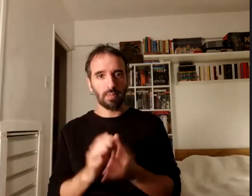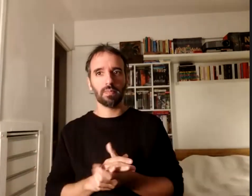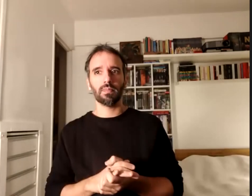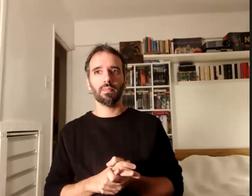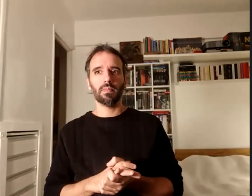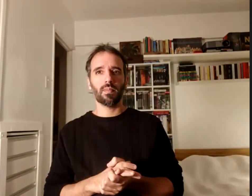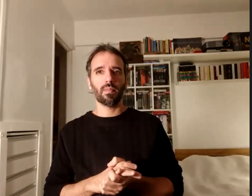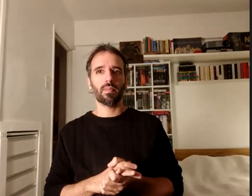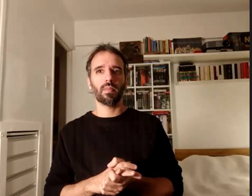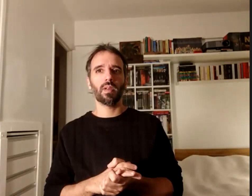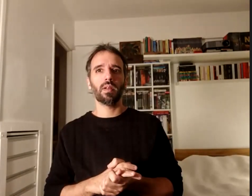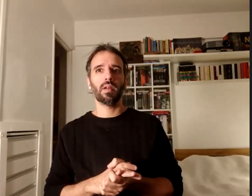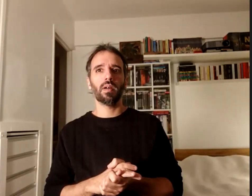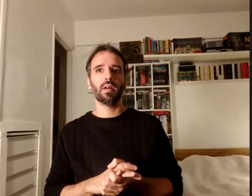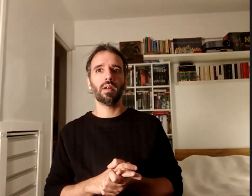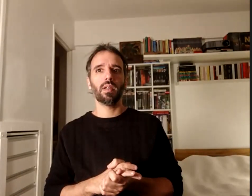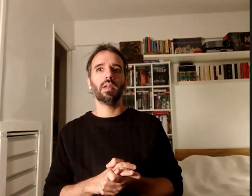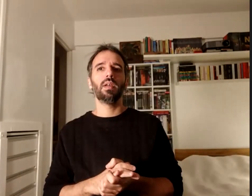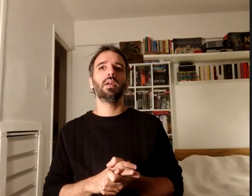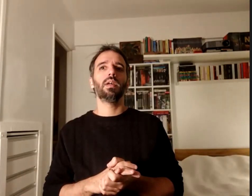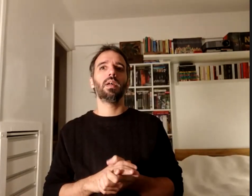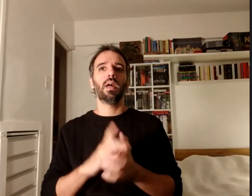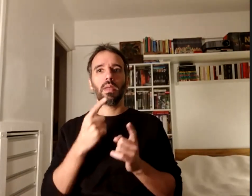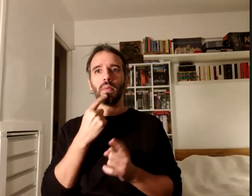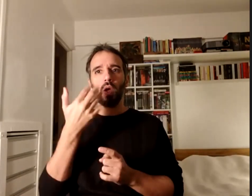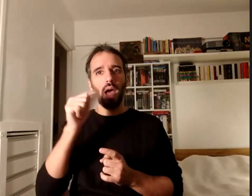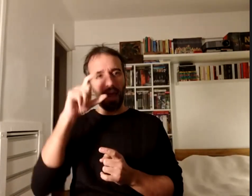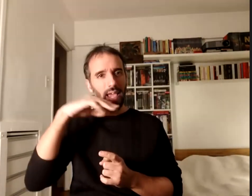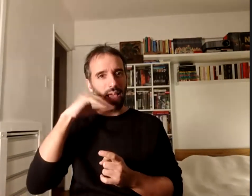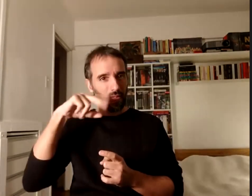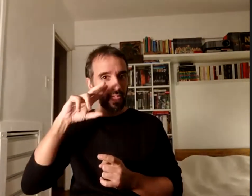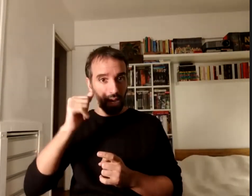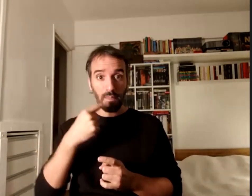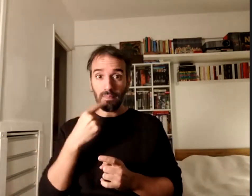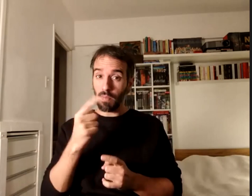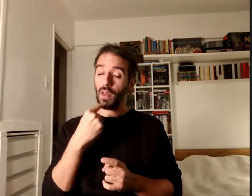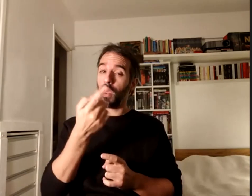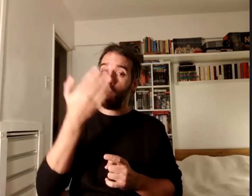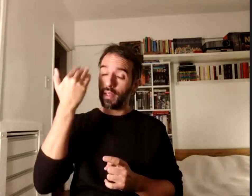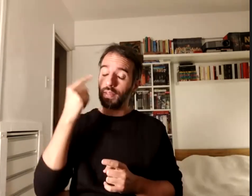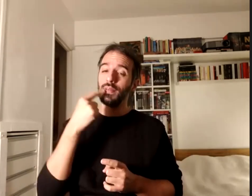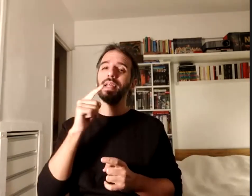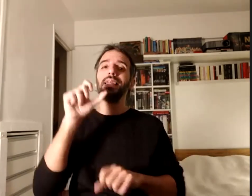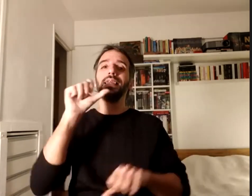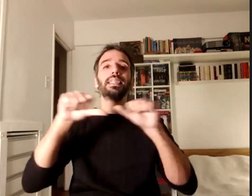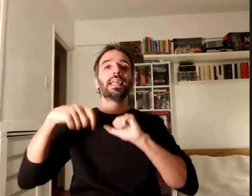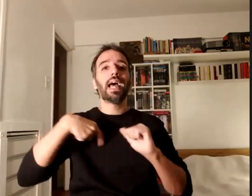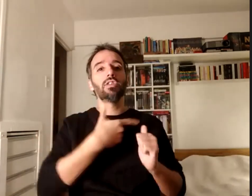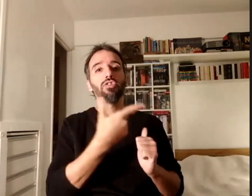pueden como un poco dijo también Alejandra las ciencias sociales como objeto de estudio pero como a su